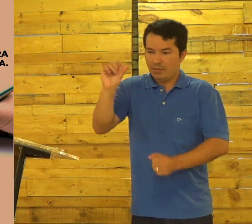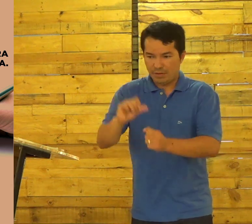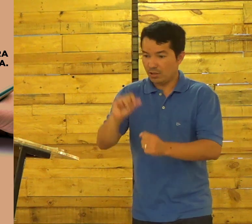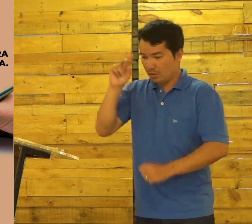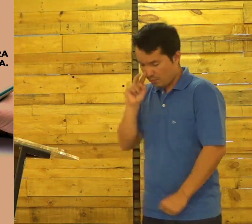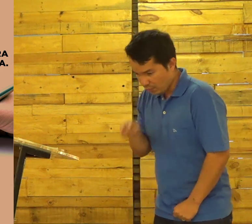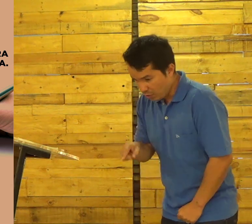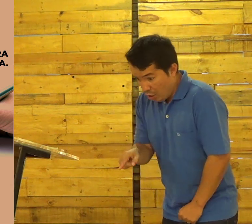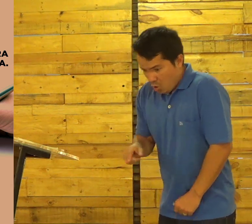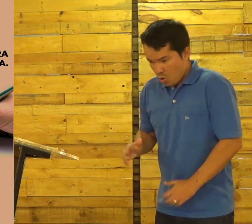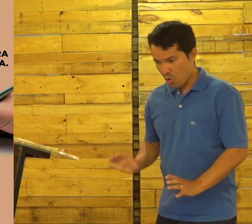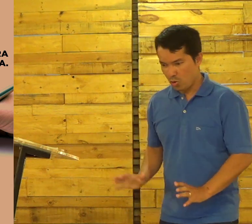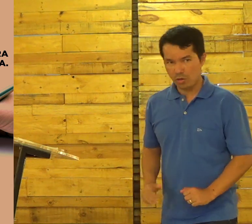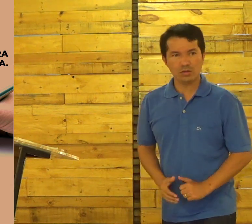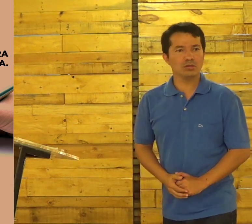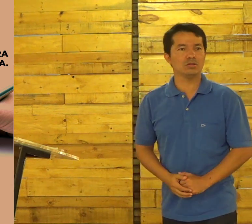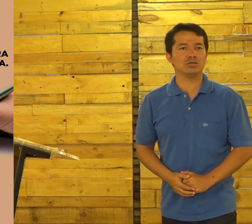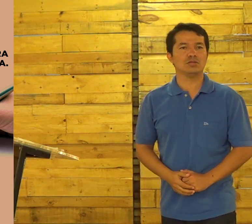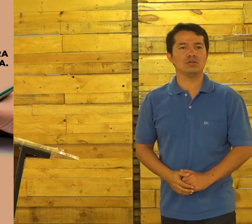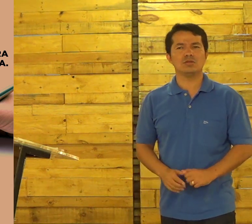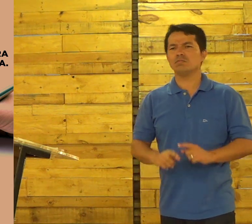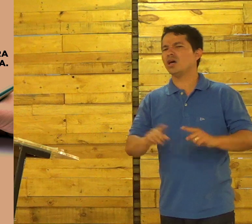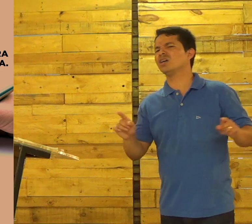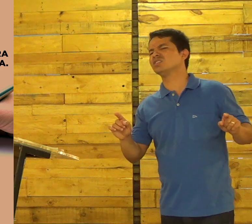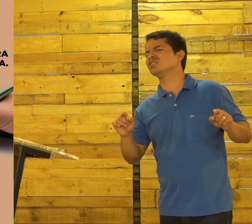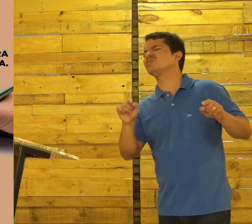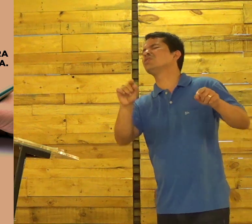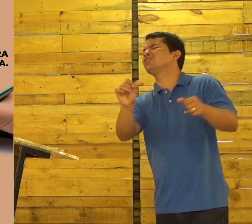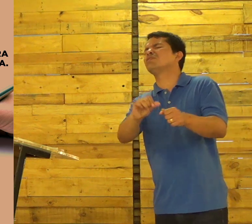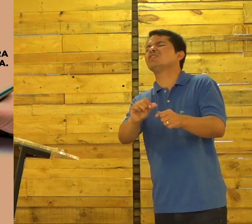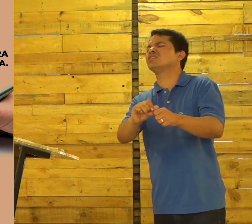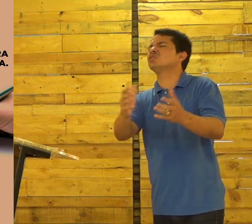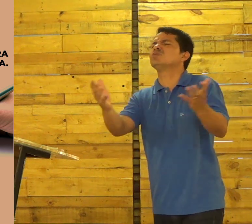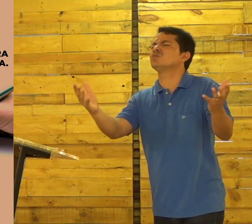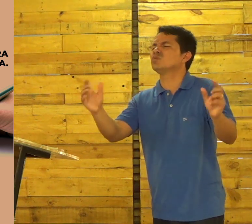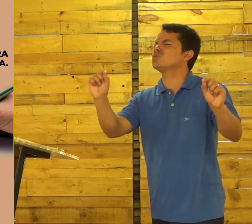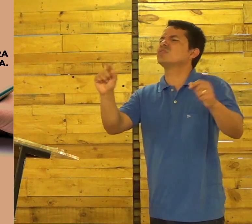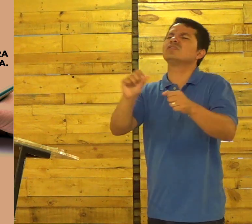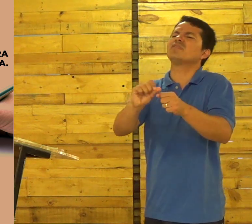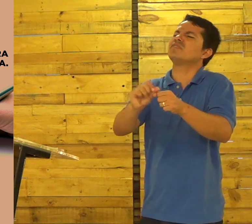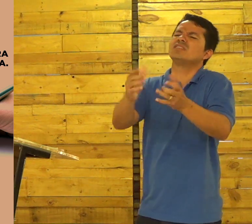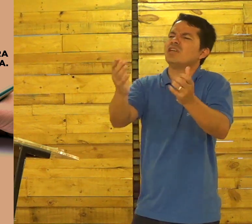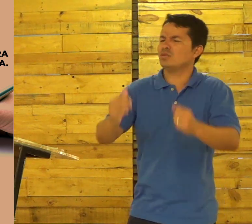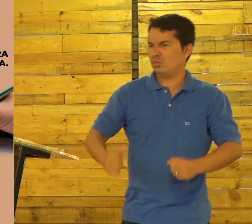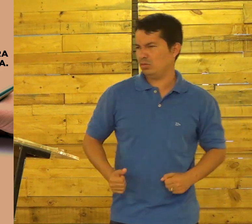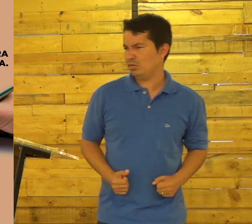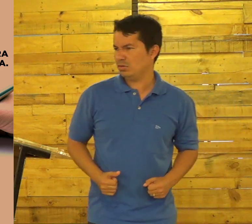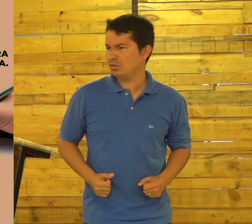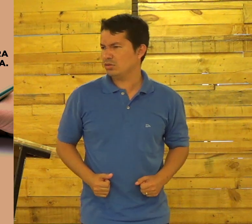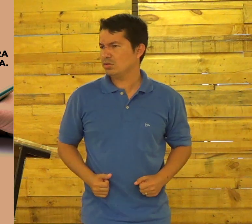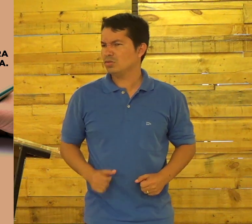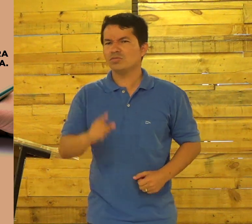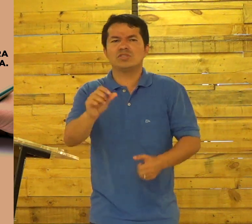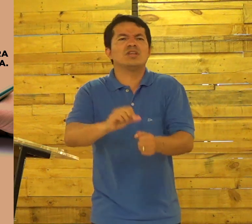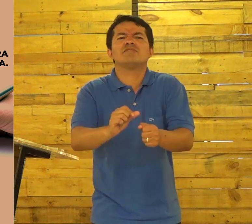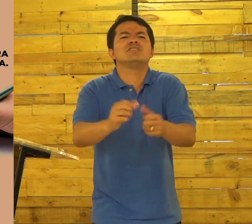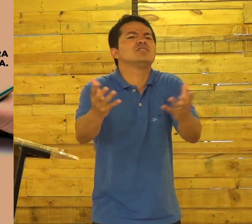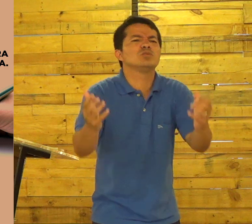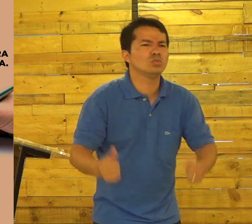Deus olha para você. Deus olha para as suas canetas. Mas, e você está fazendo o quê? O que